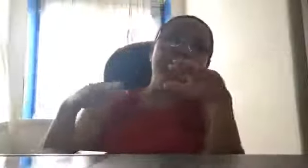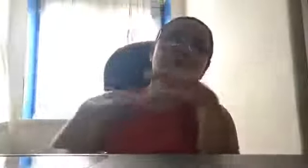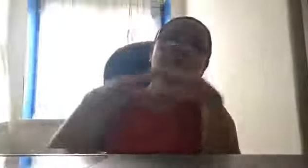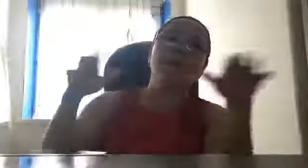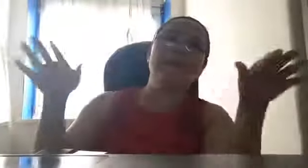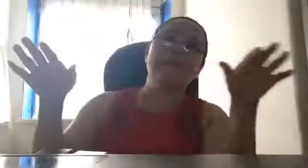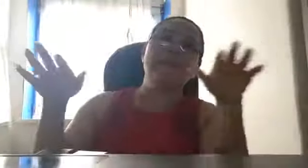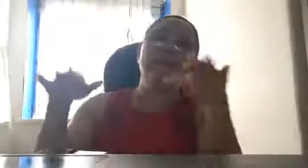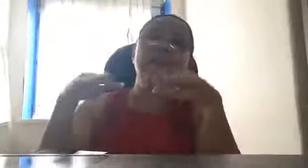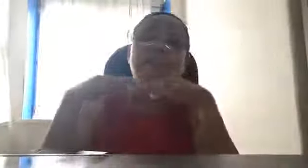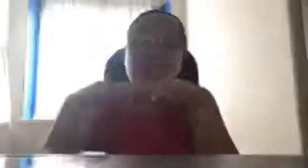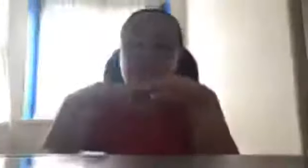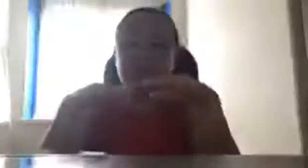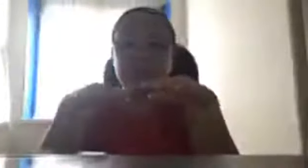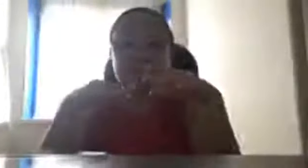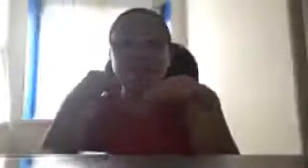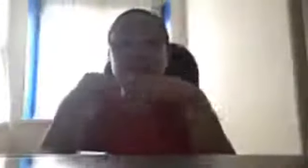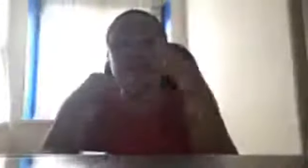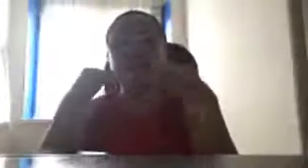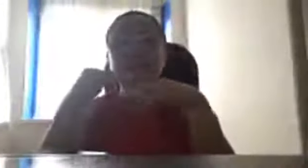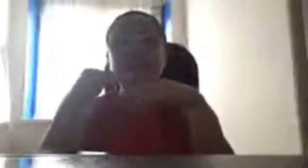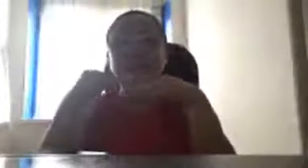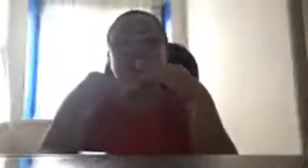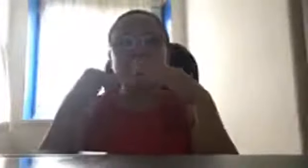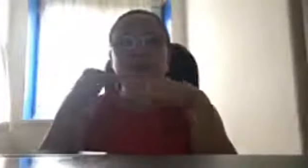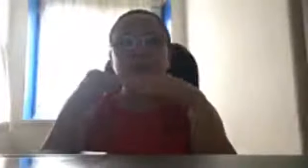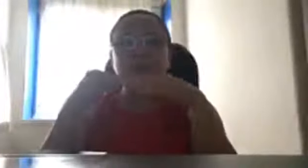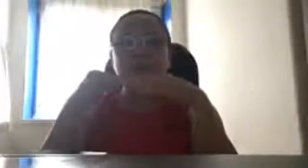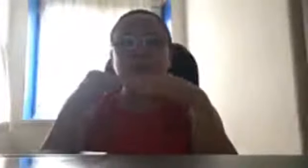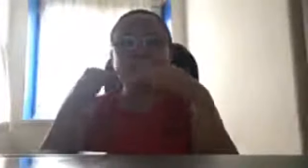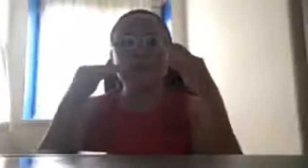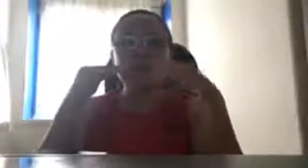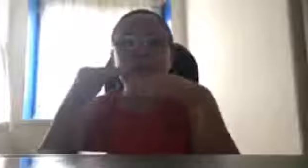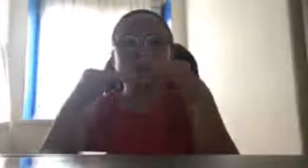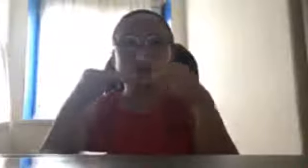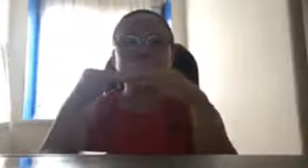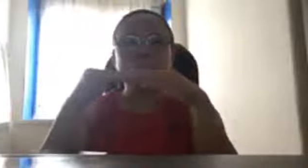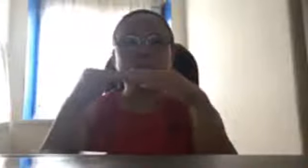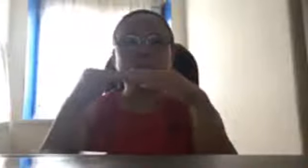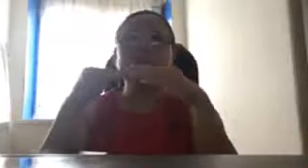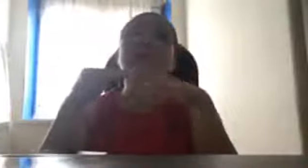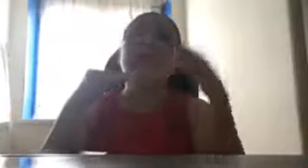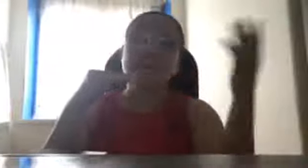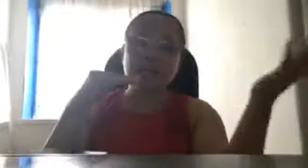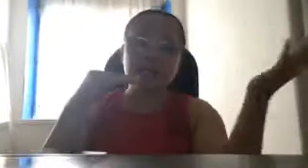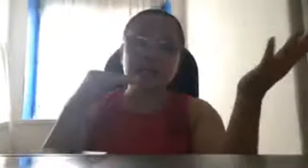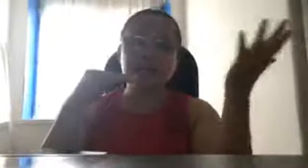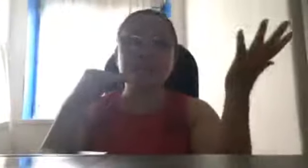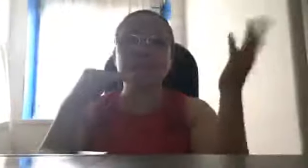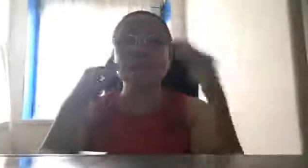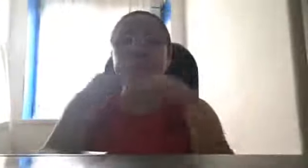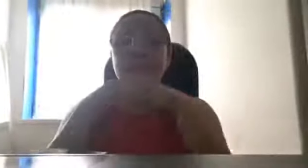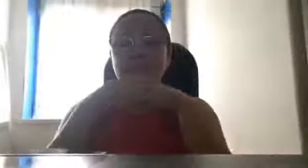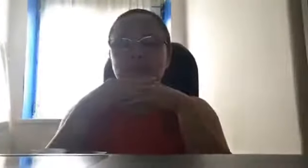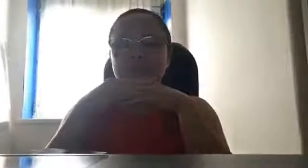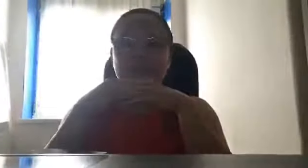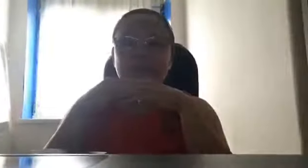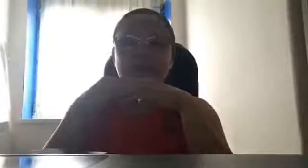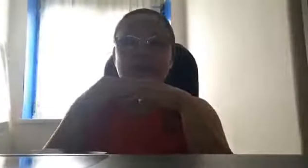ito ay, hindi na pwedeng tirahan, yun, parang yun ang, na hanggang ngayon, yung pa naman yung tinutuklas nila,